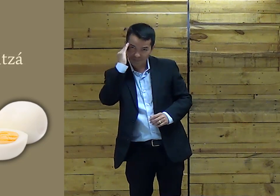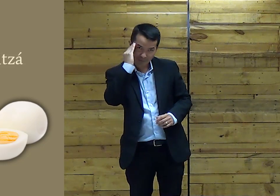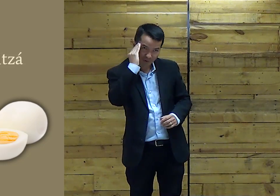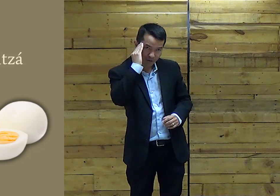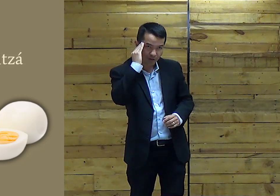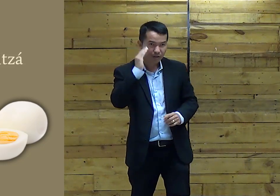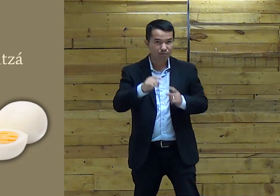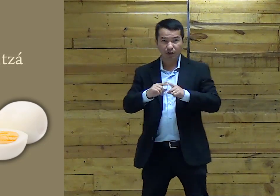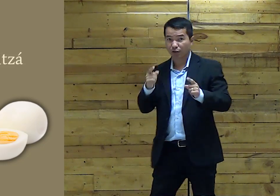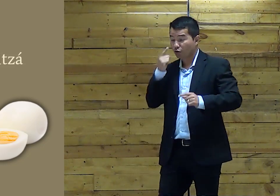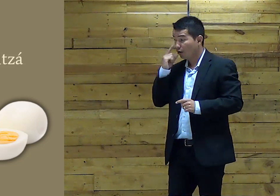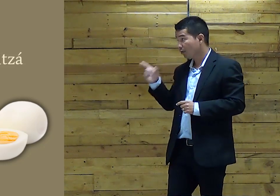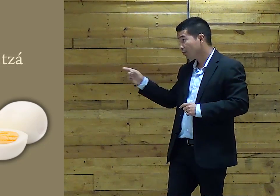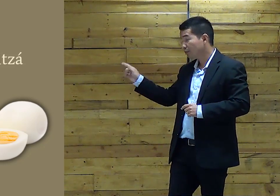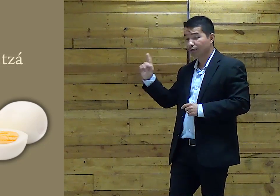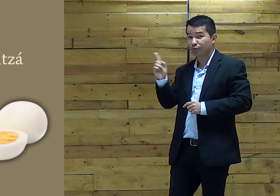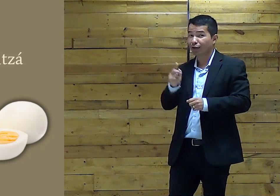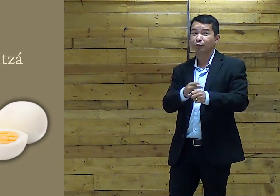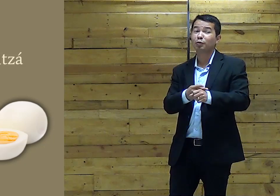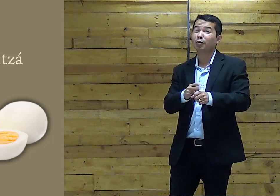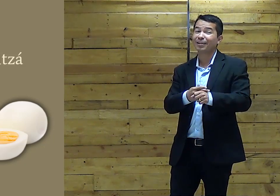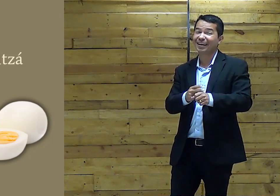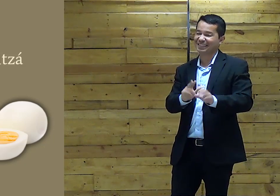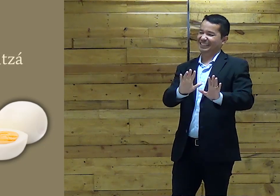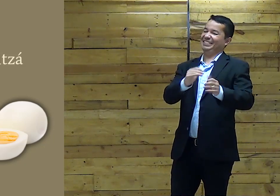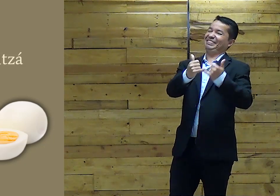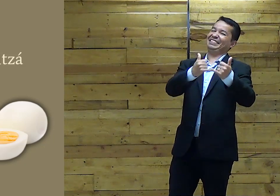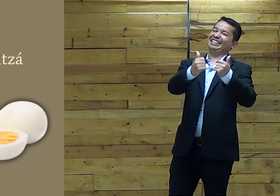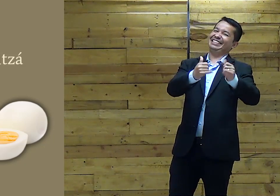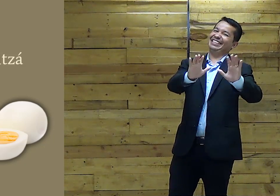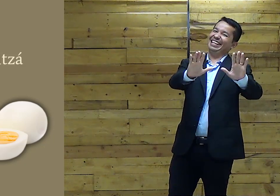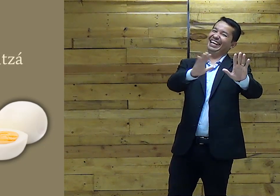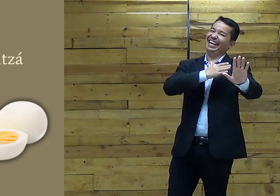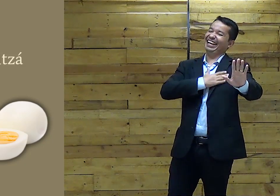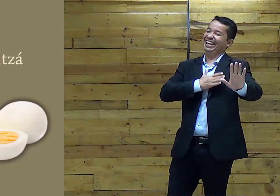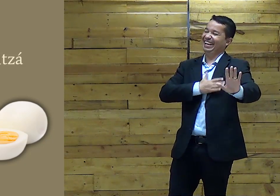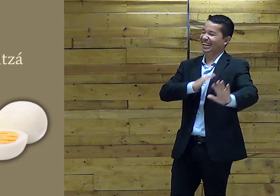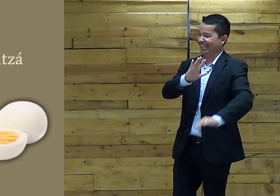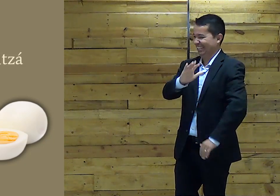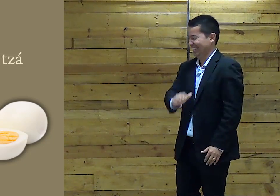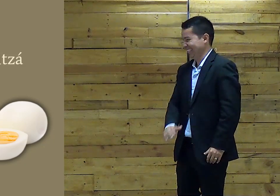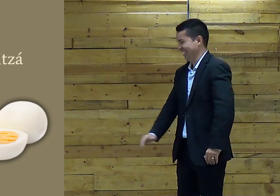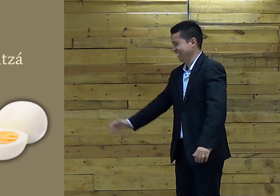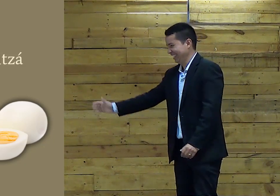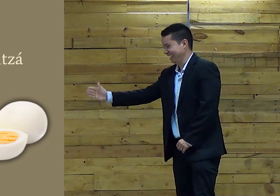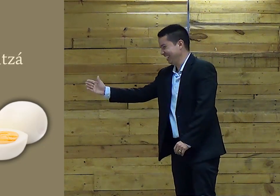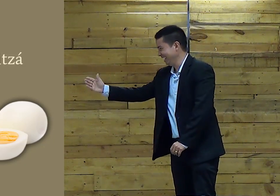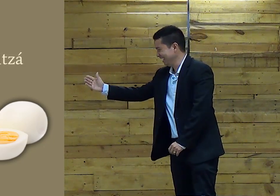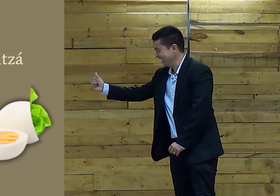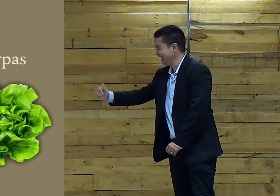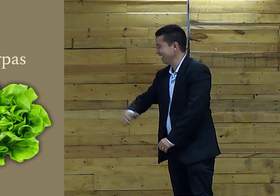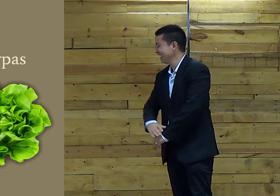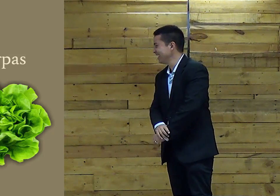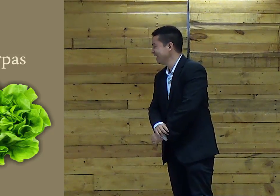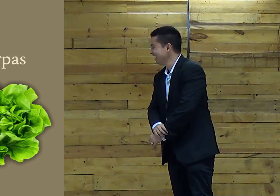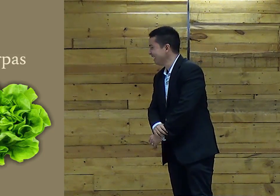ele significa Conseguem me entender? Não é um ovo De chocolate Brincadeira Brincadeira Calma Pode